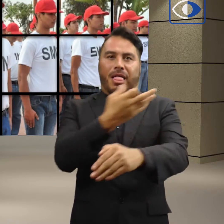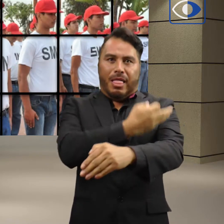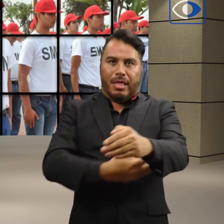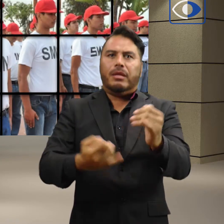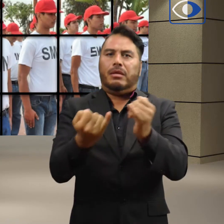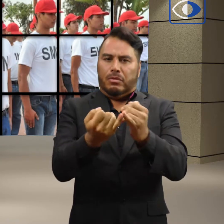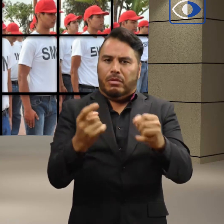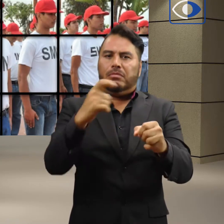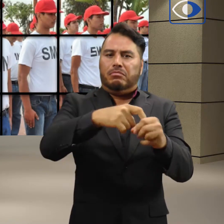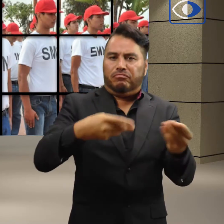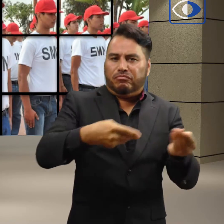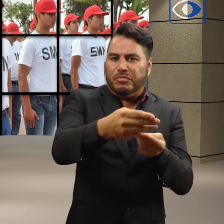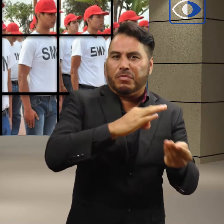15 de octubre del presente año.